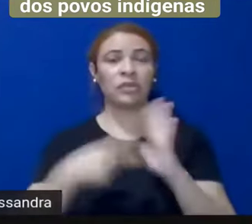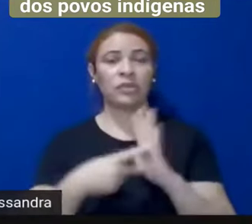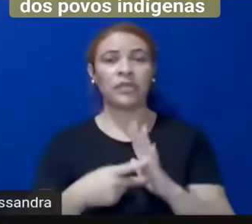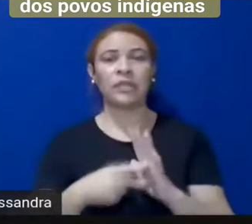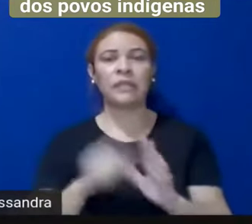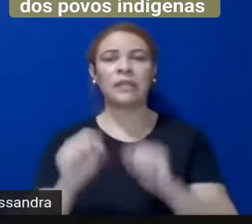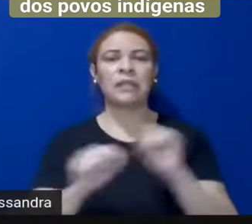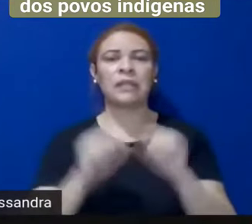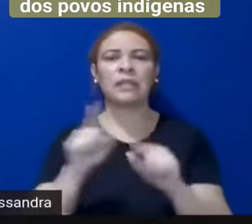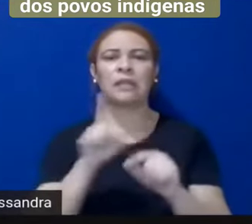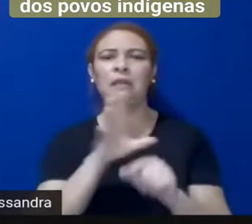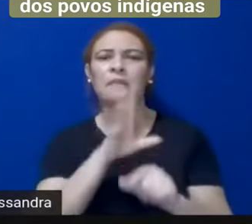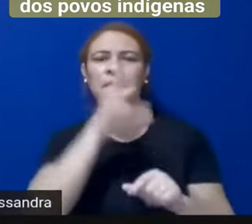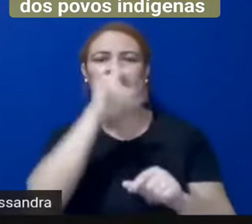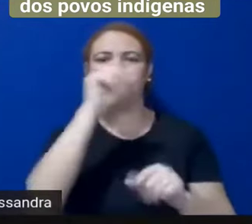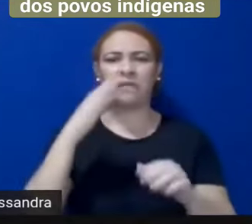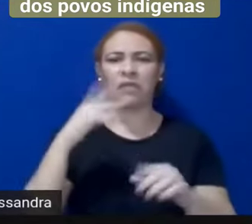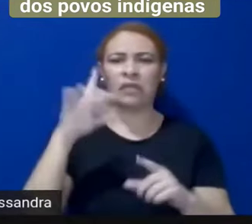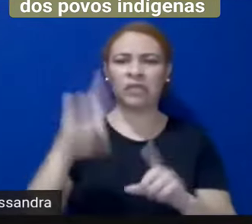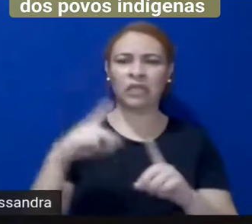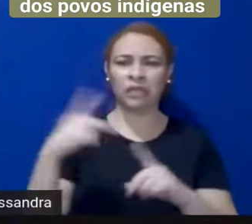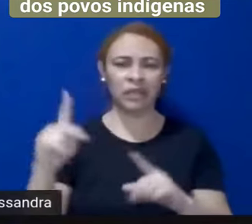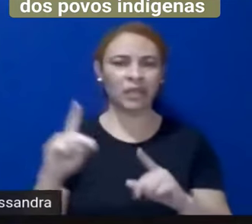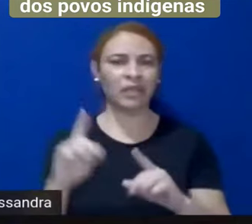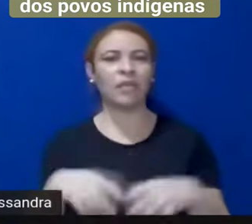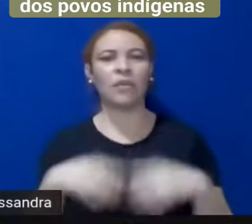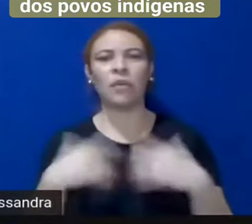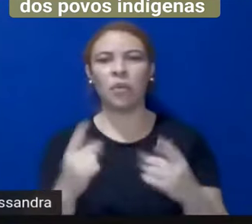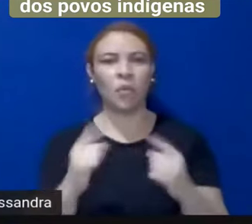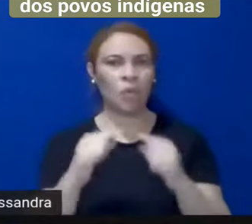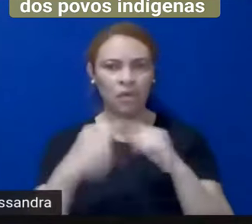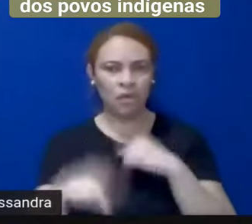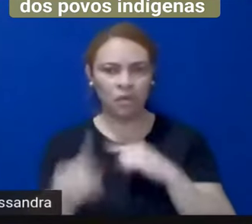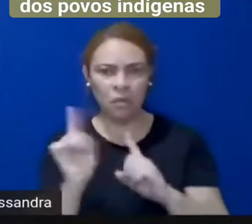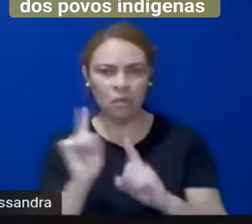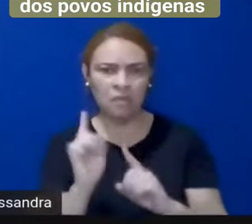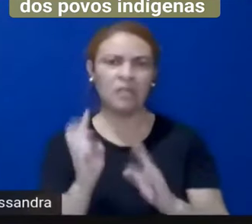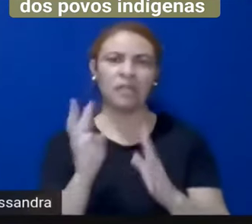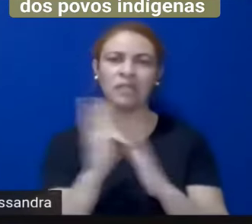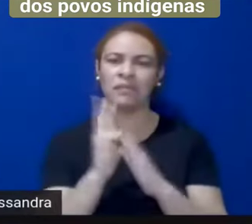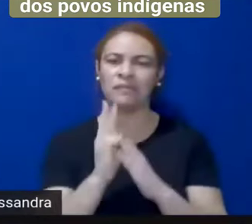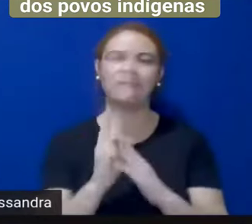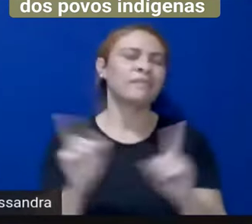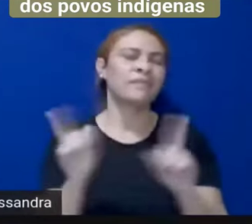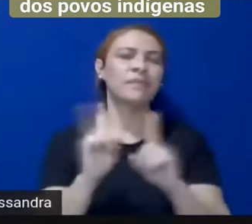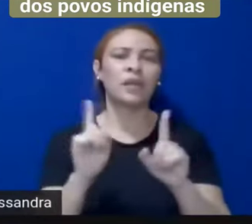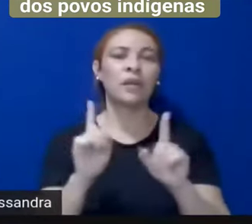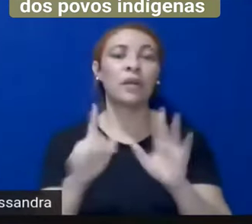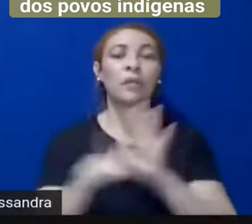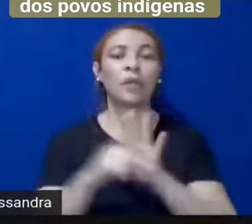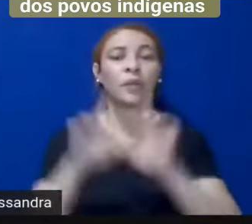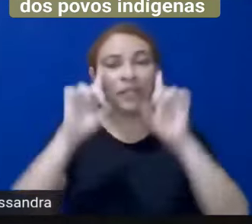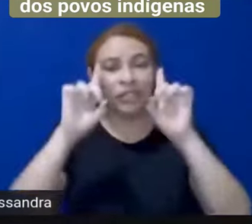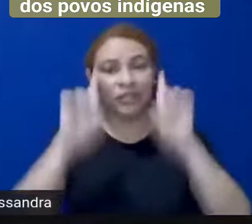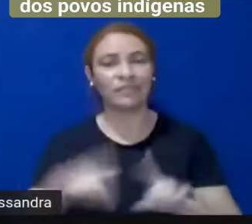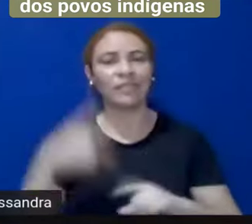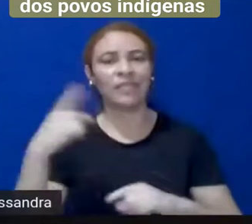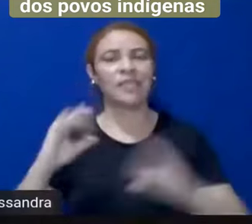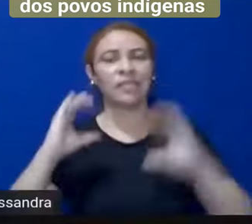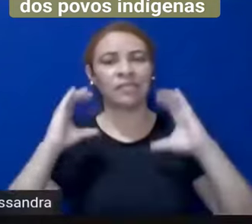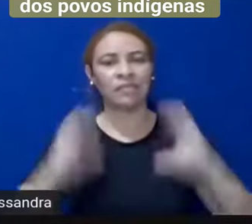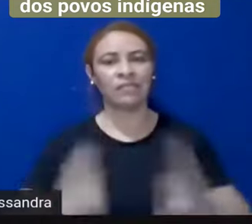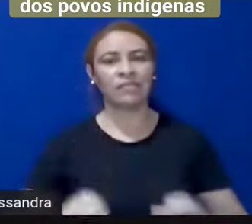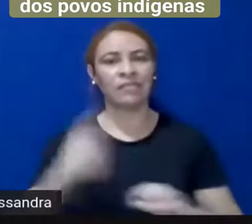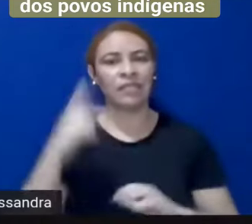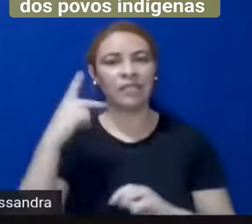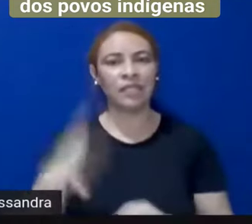extrapolando o seu direito de indígena ou se não é mais indígena, isso está sendo o exercício da cidadania. Então, por isso que é importante